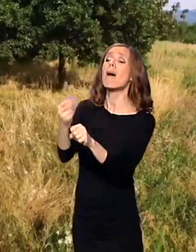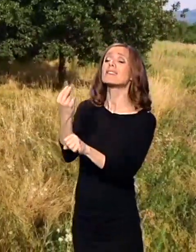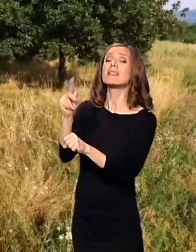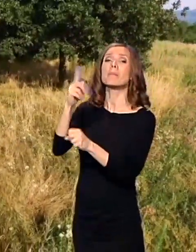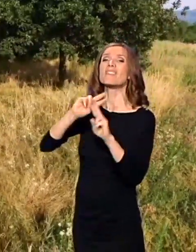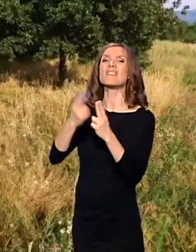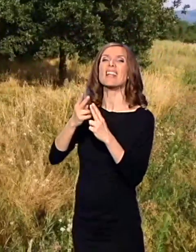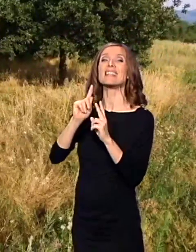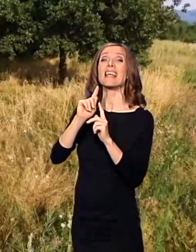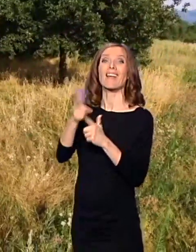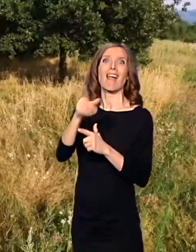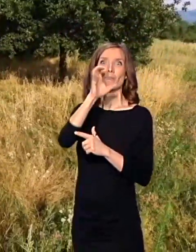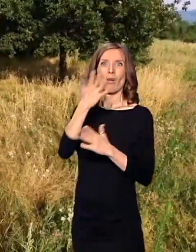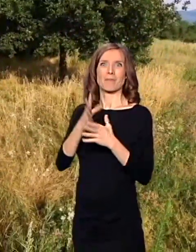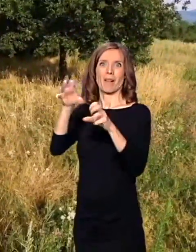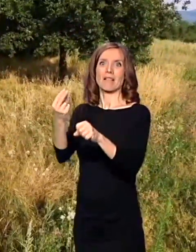ostao u Dami.